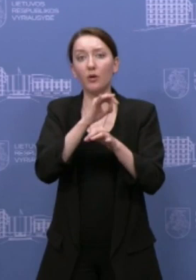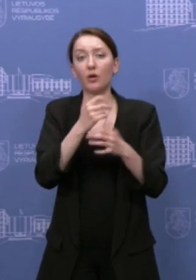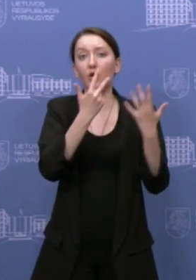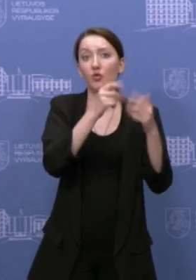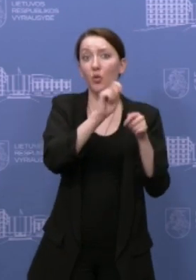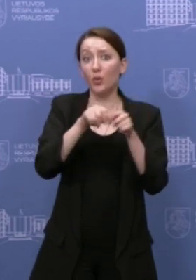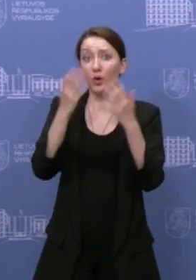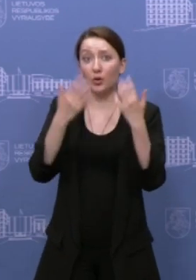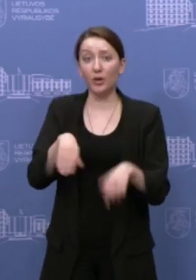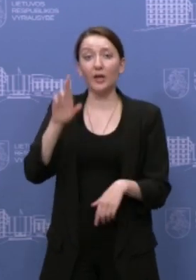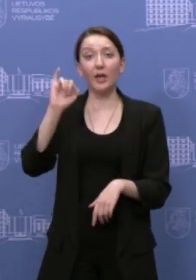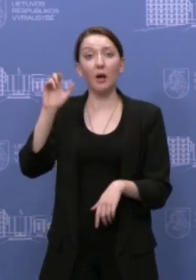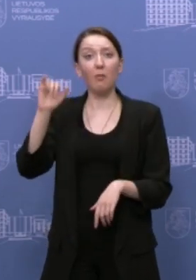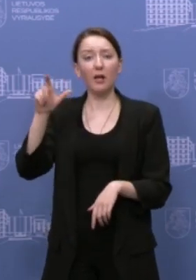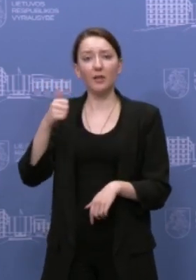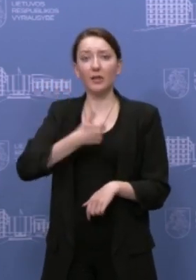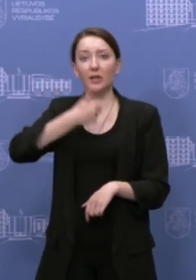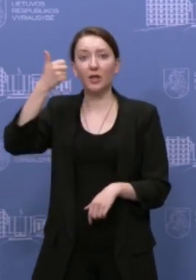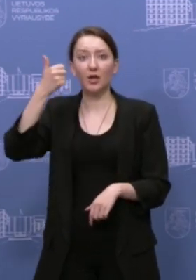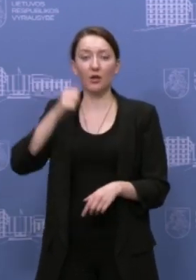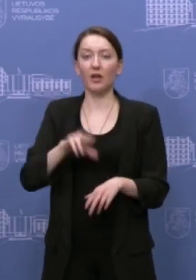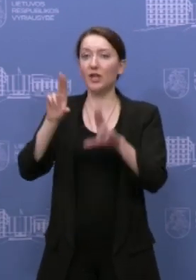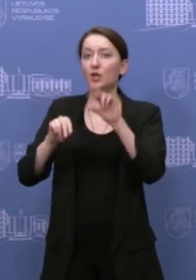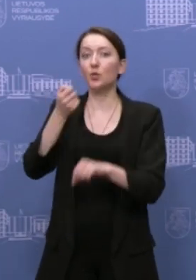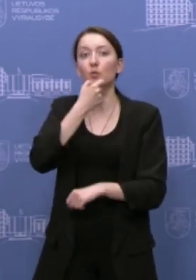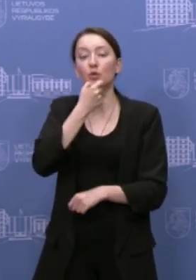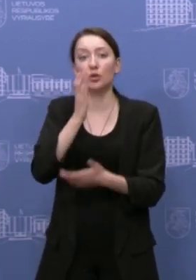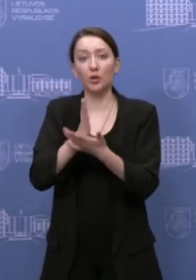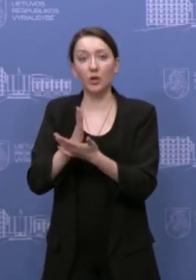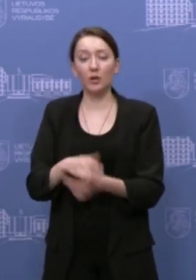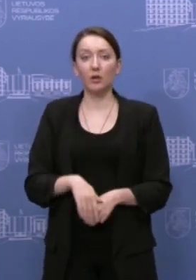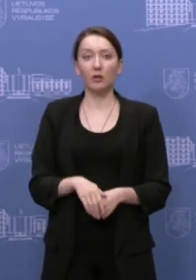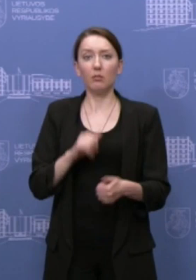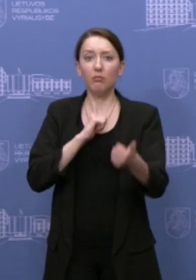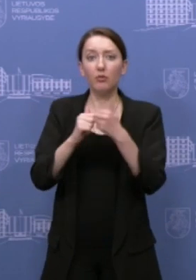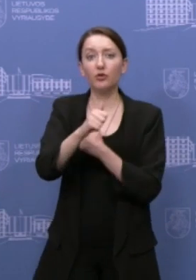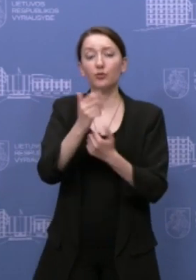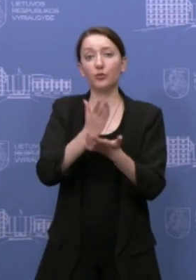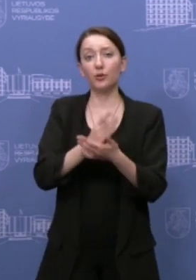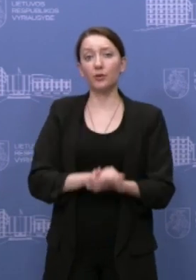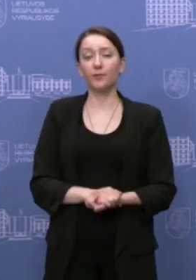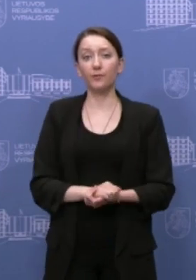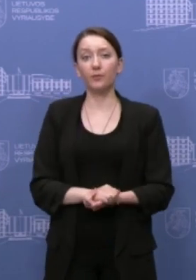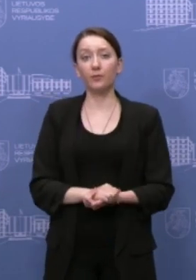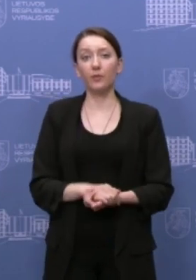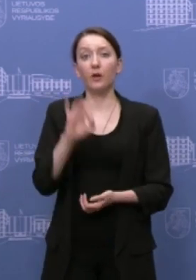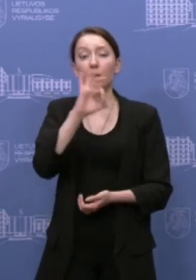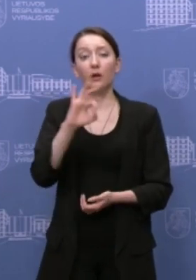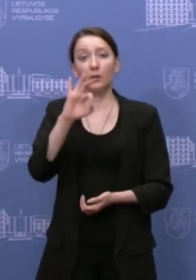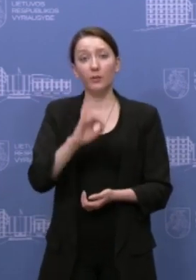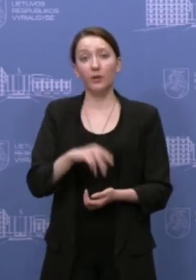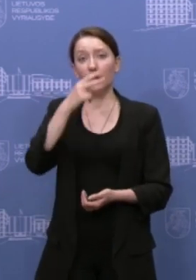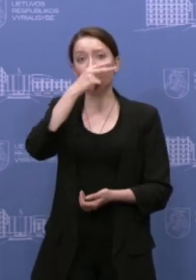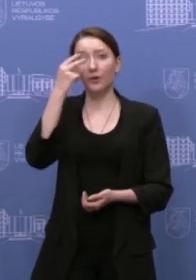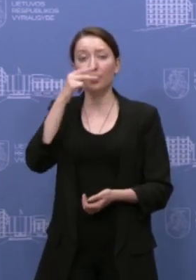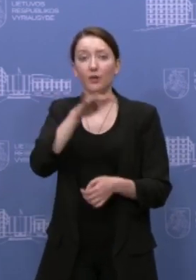Ir iš visų aštuonių Real Balticos projektas yra mažiausiai rizikingas, labiausiai yra pažengiais į priekį, ypatingai kalbant apie